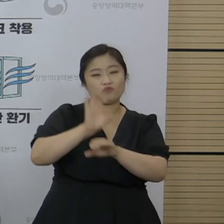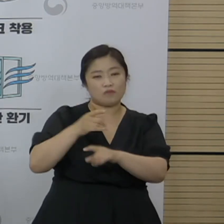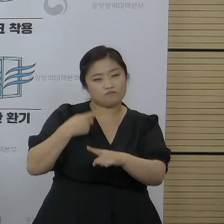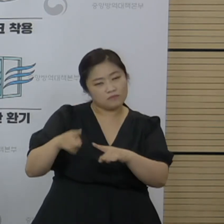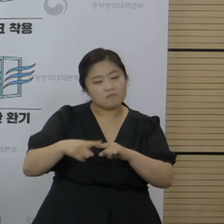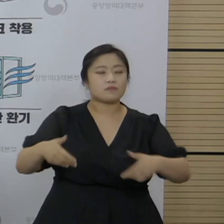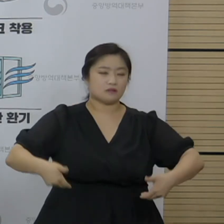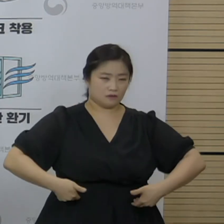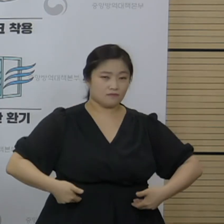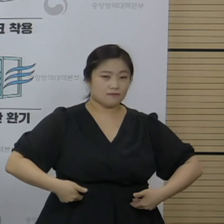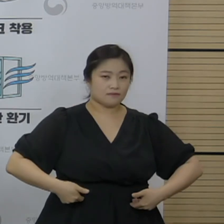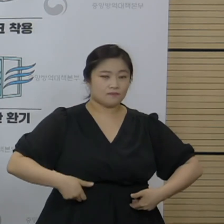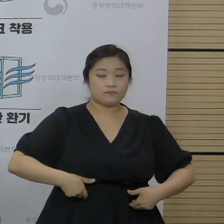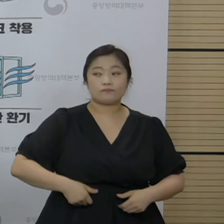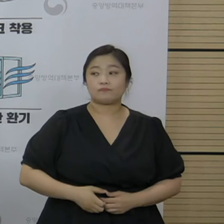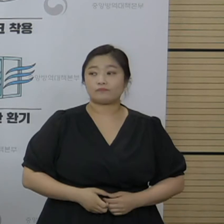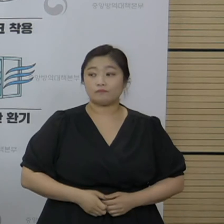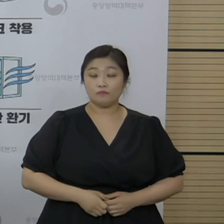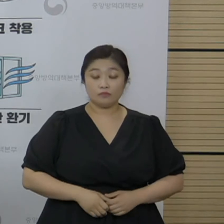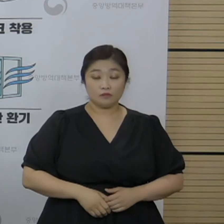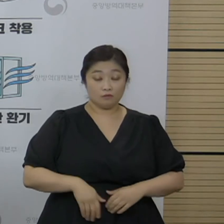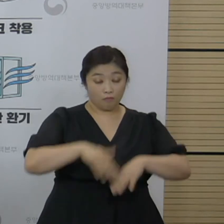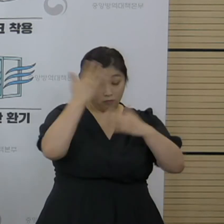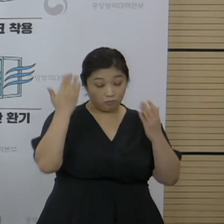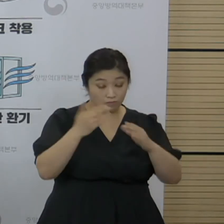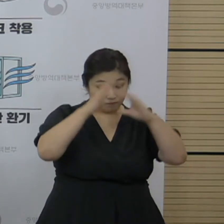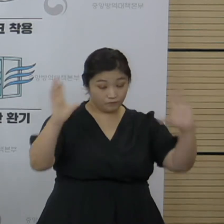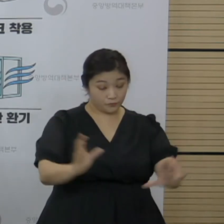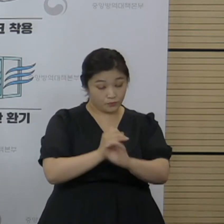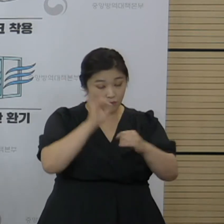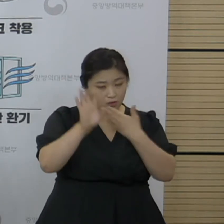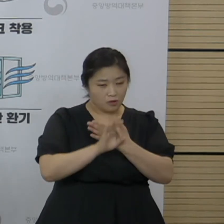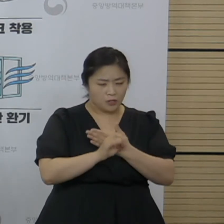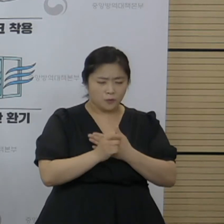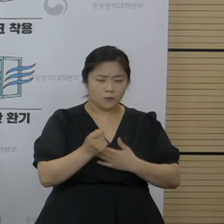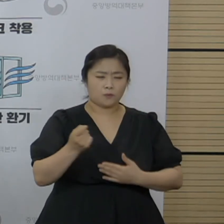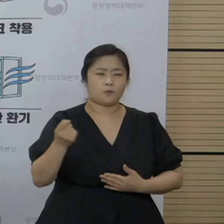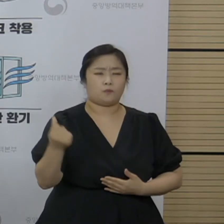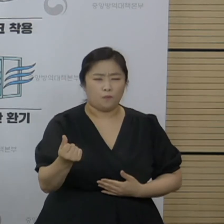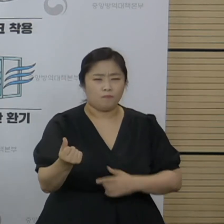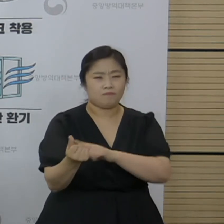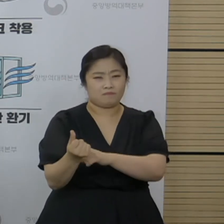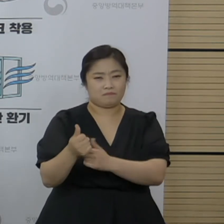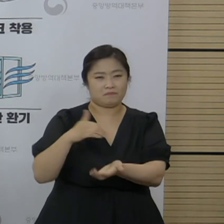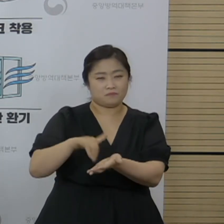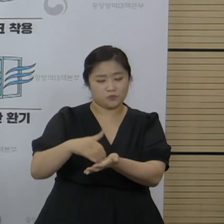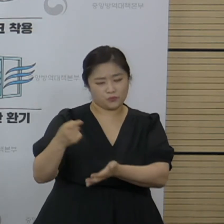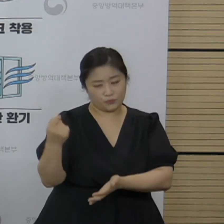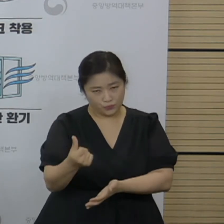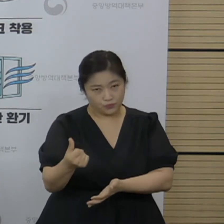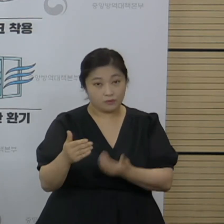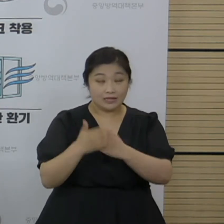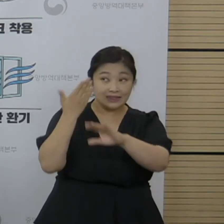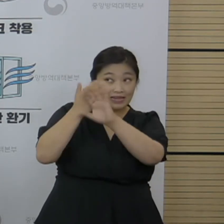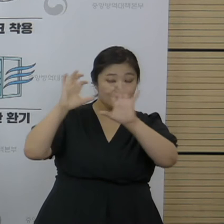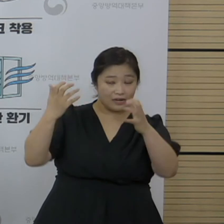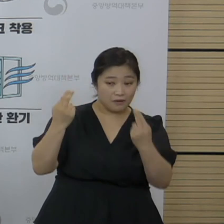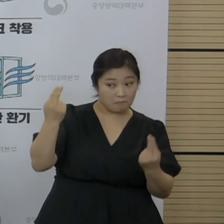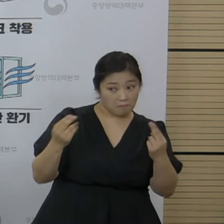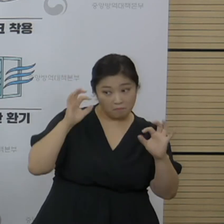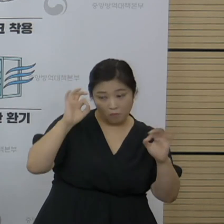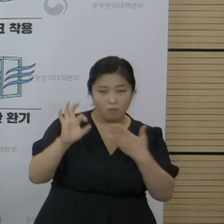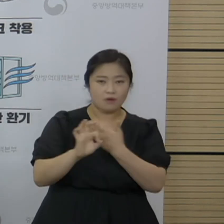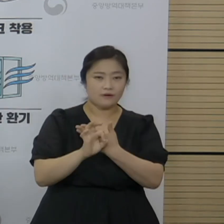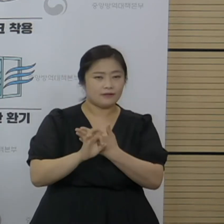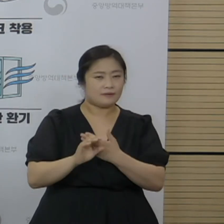필요할 걸로 여겨집니다. 전반적으로 매우 드물게 나타나고 있는 상황이고 외국과하고 비교해 봤을 때에도